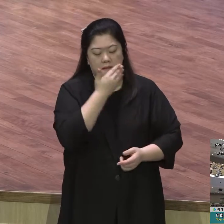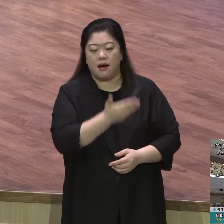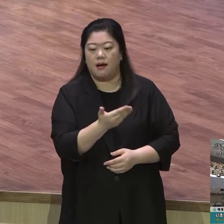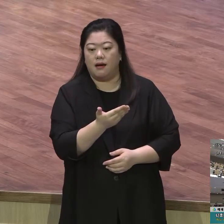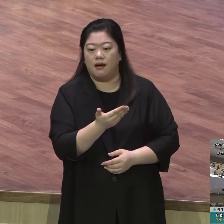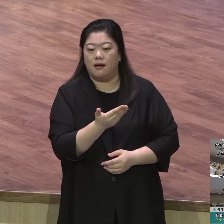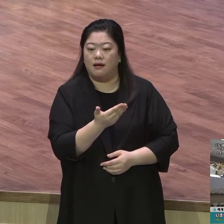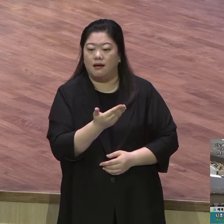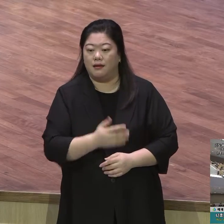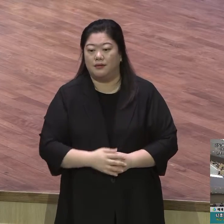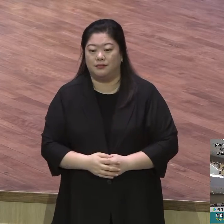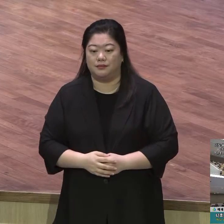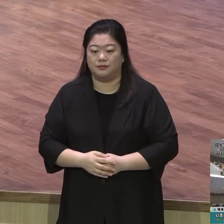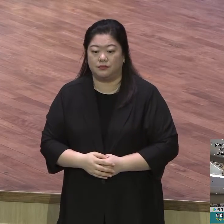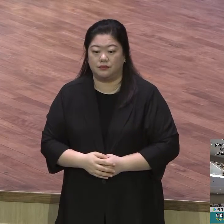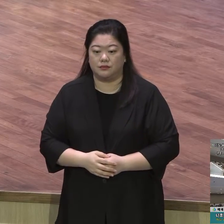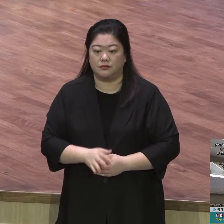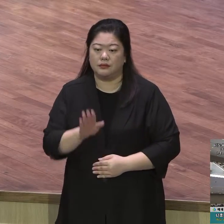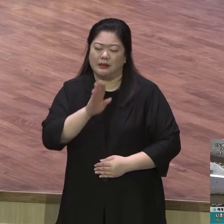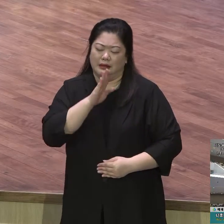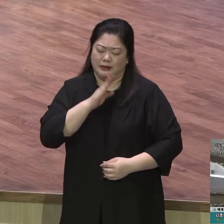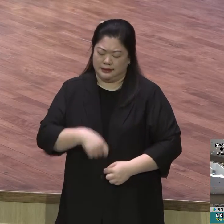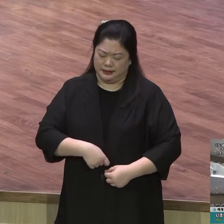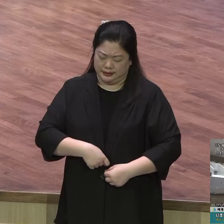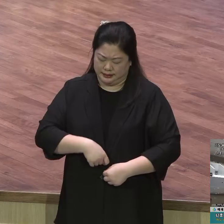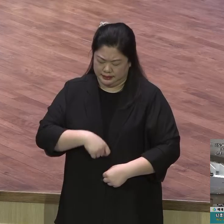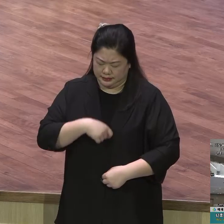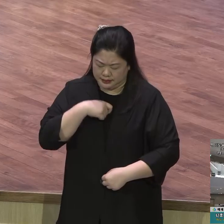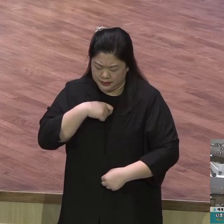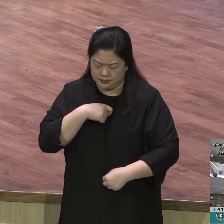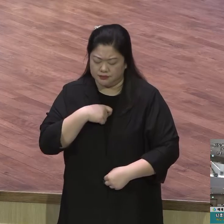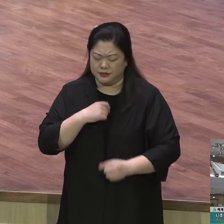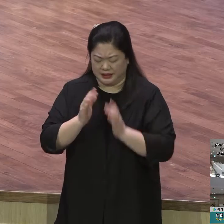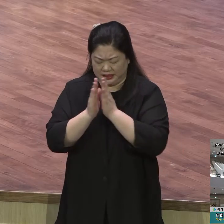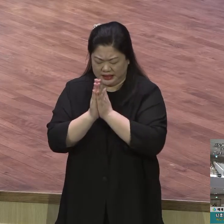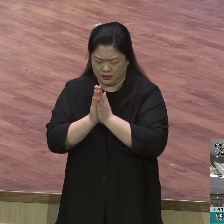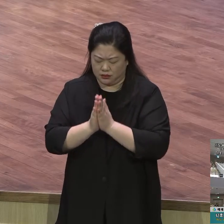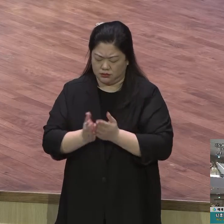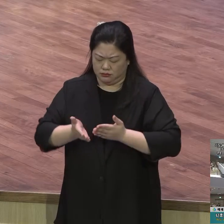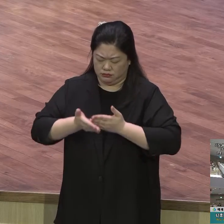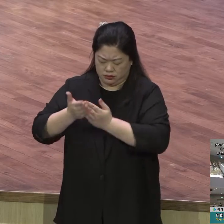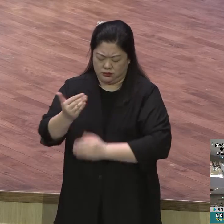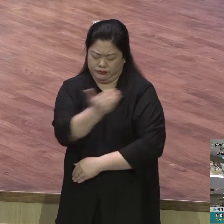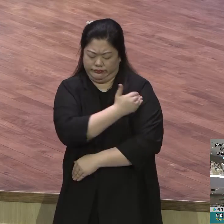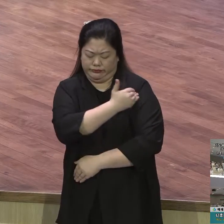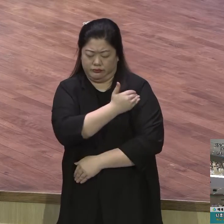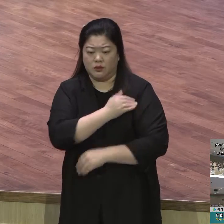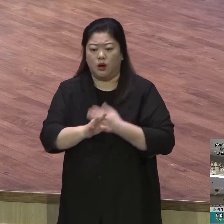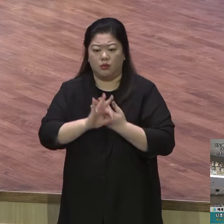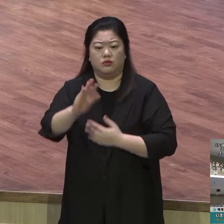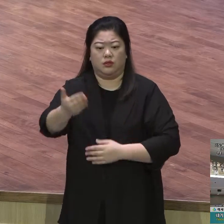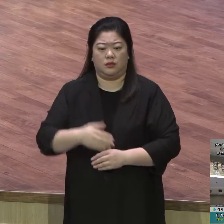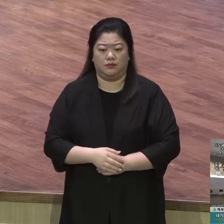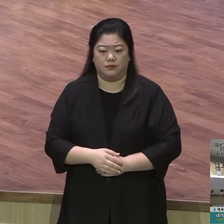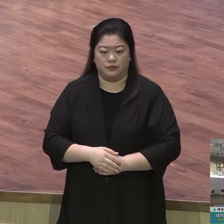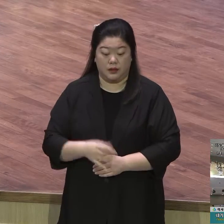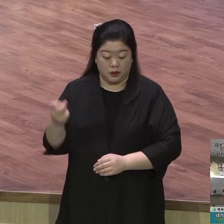온 마음으로 아멘 이사회 58장 9절에 보면 너희가